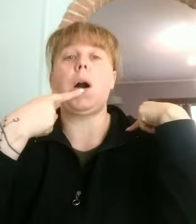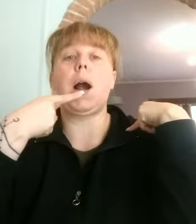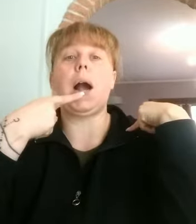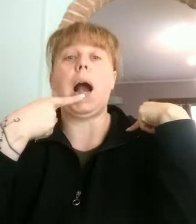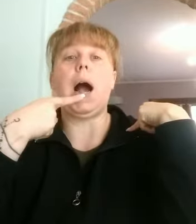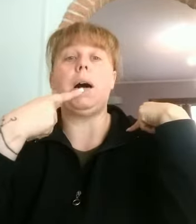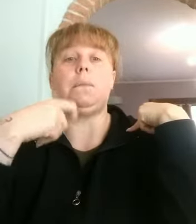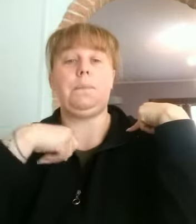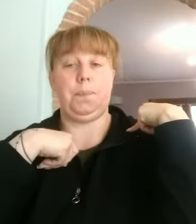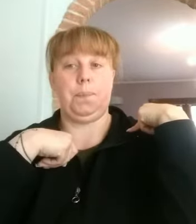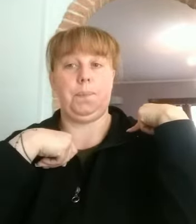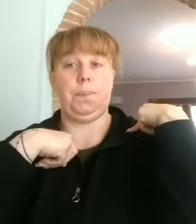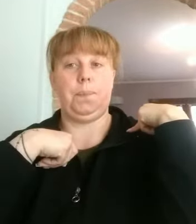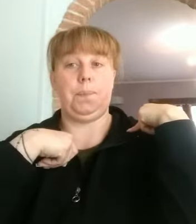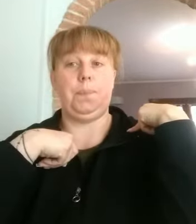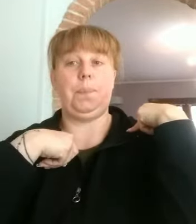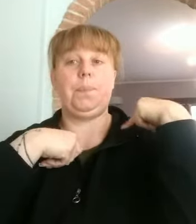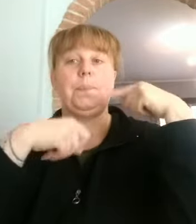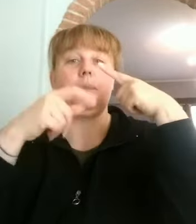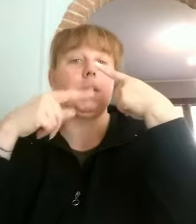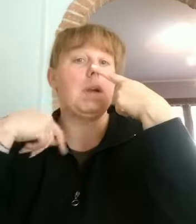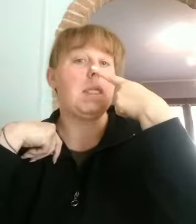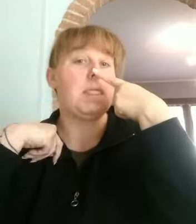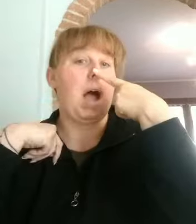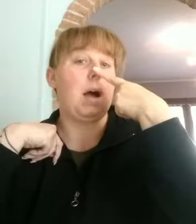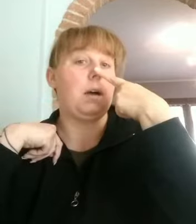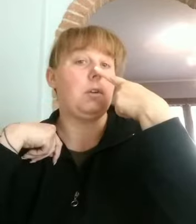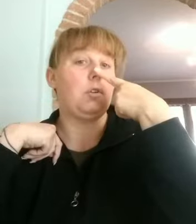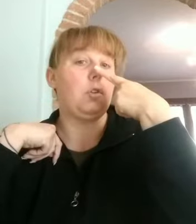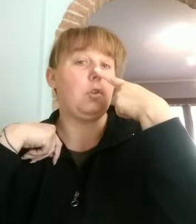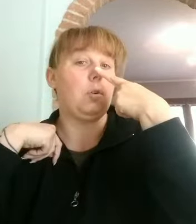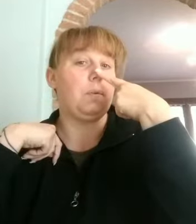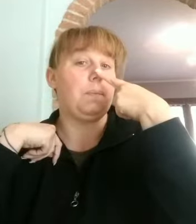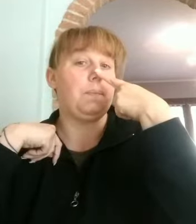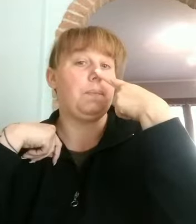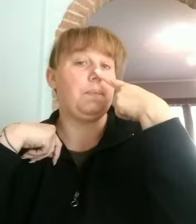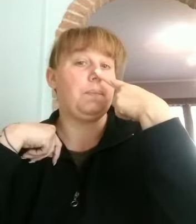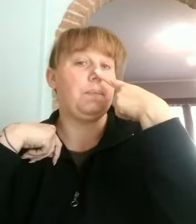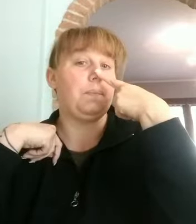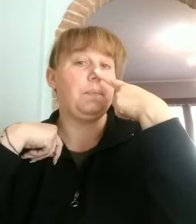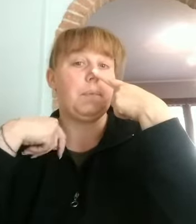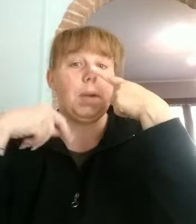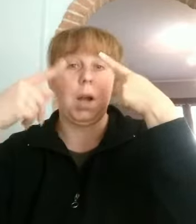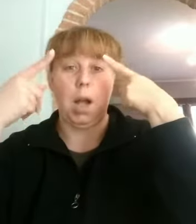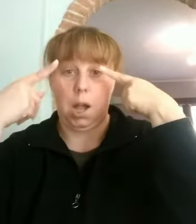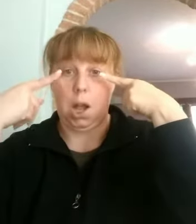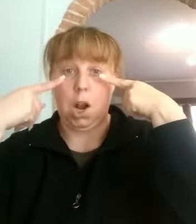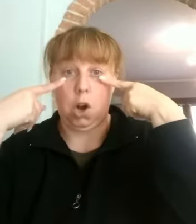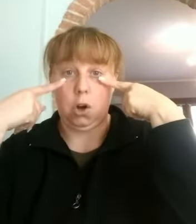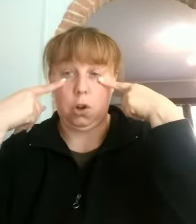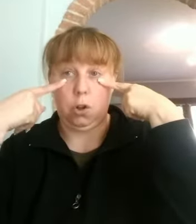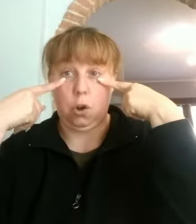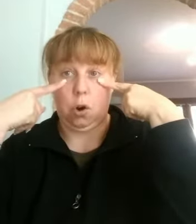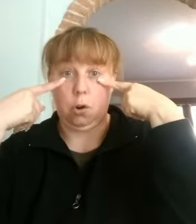la bocca. The nose, il naso. The eyes,